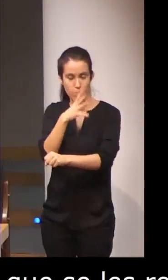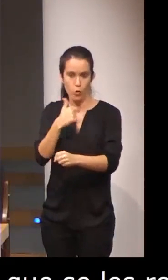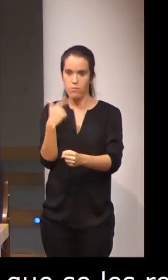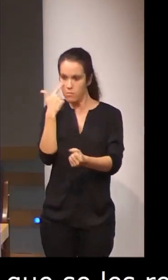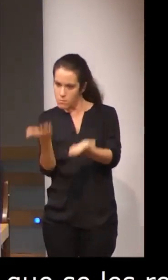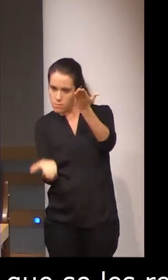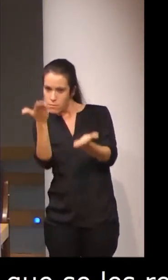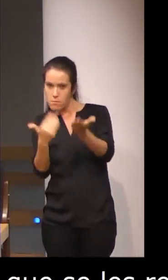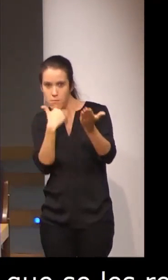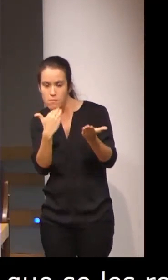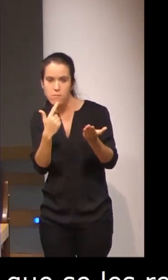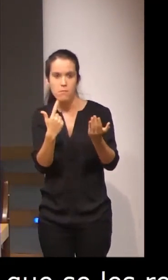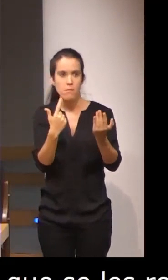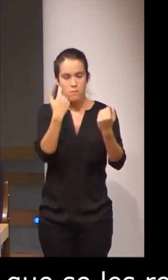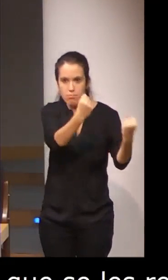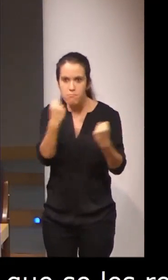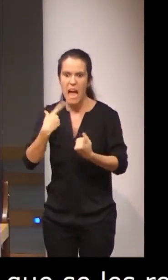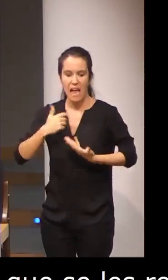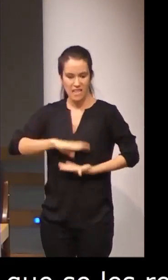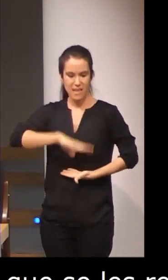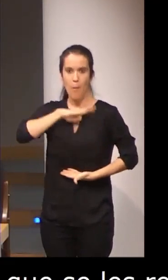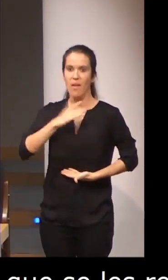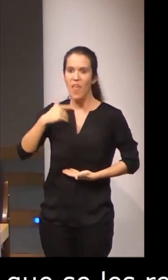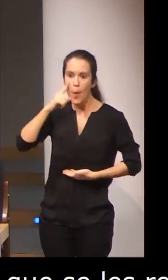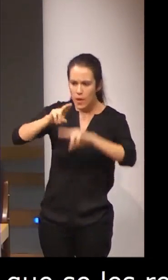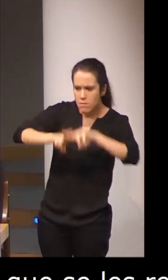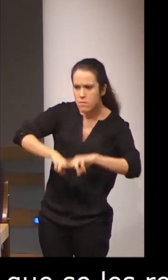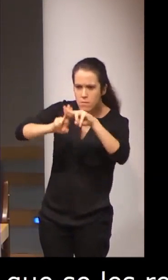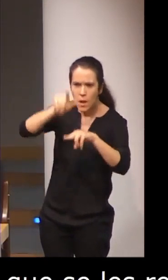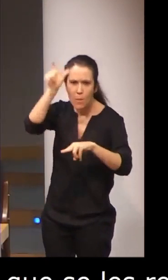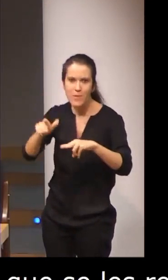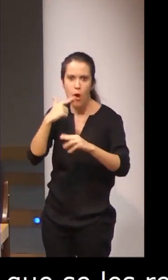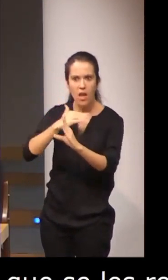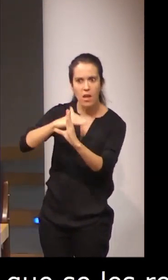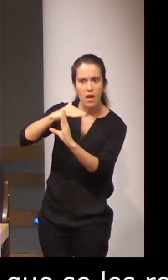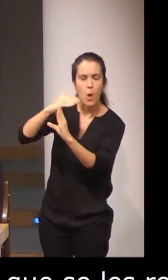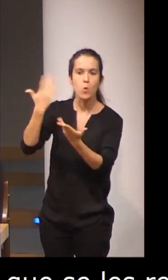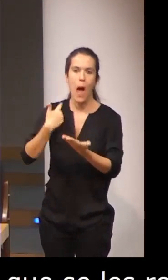ningún organismo capaz de hacer esa acreditación.